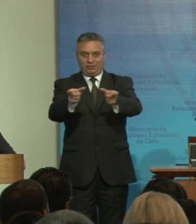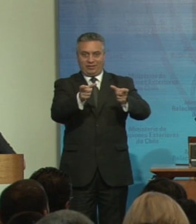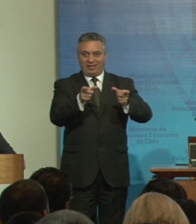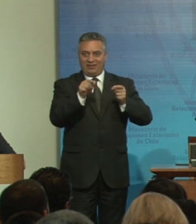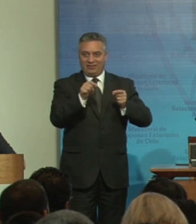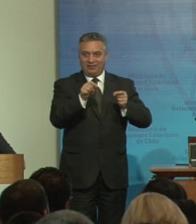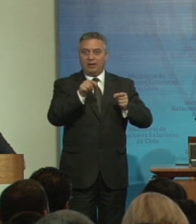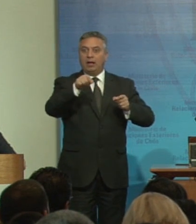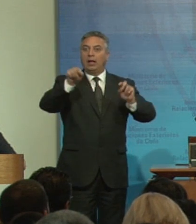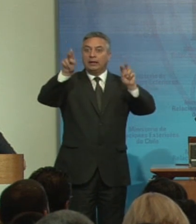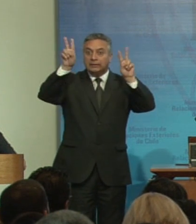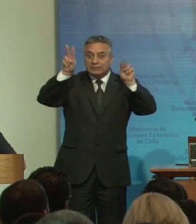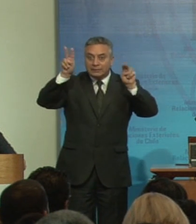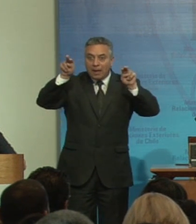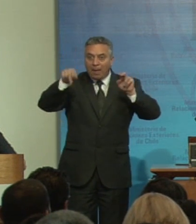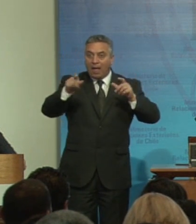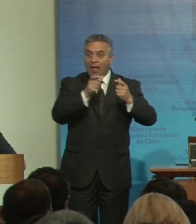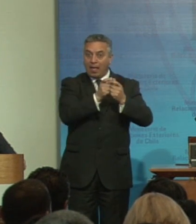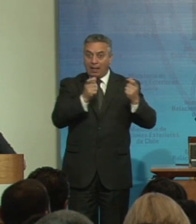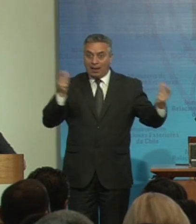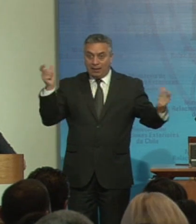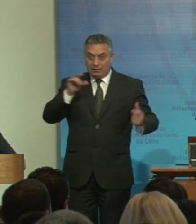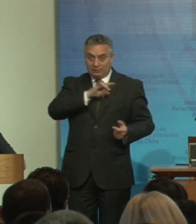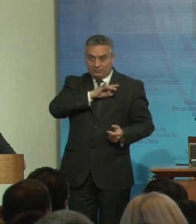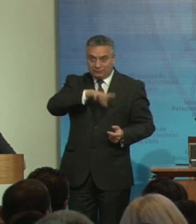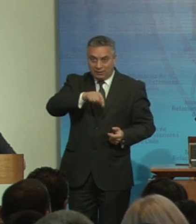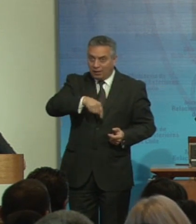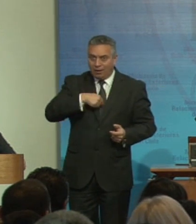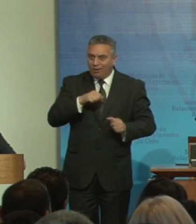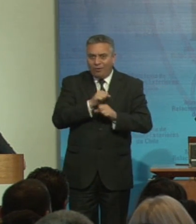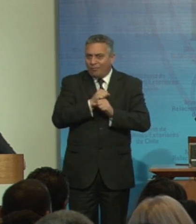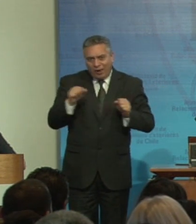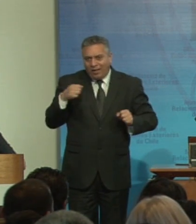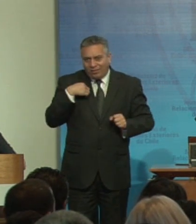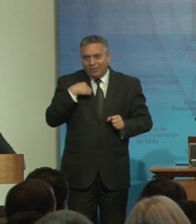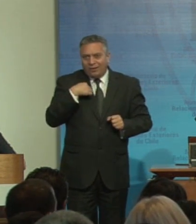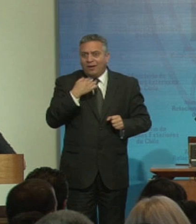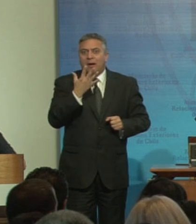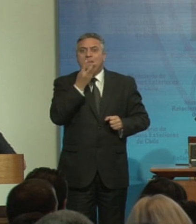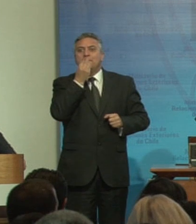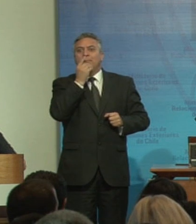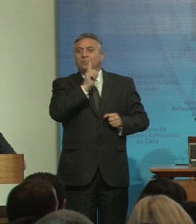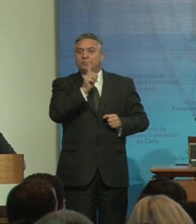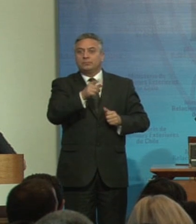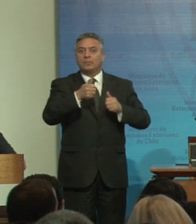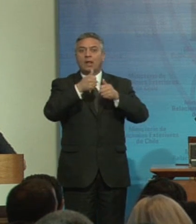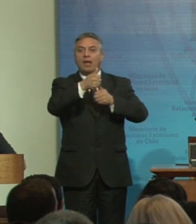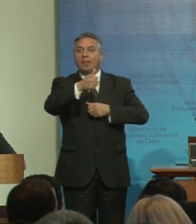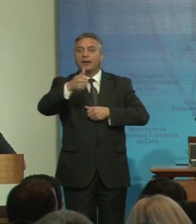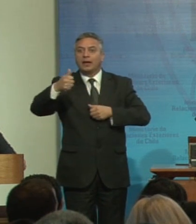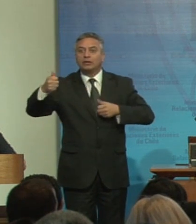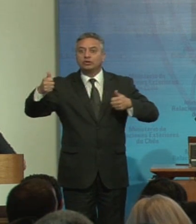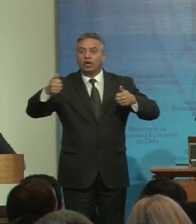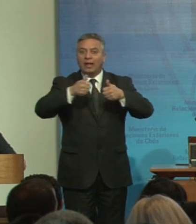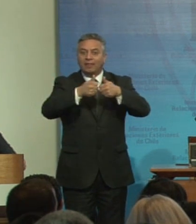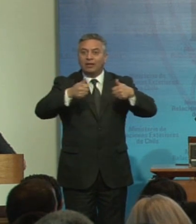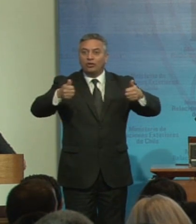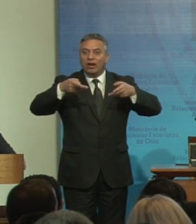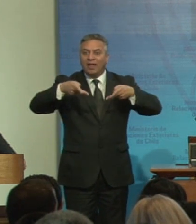el ámbito nacional no puedo dejar de mencionar a todos los directores de Derechos Humanos aquí